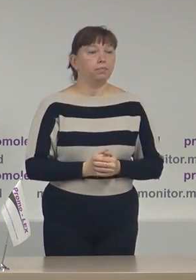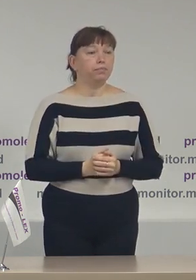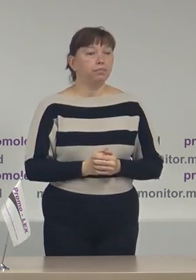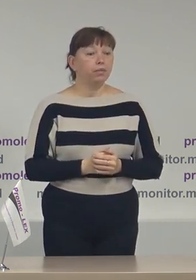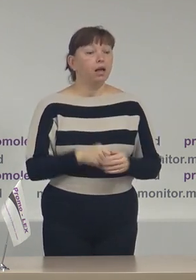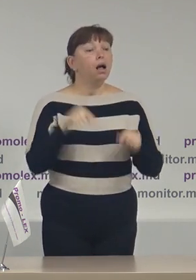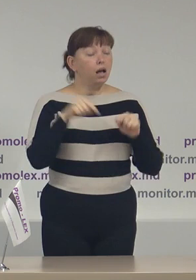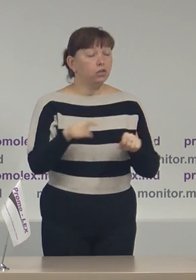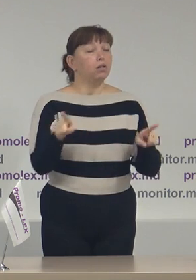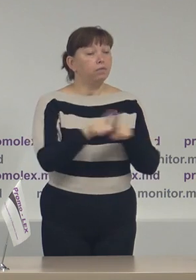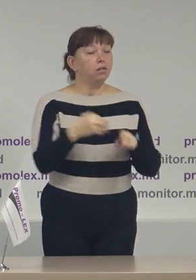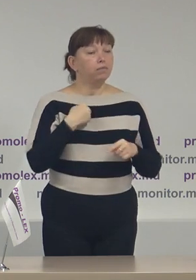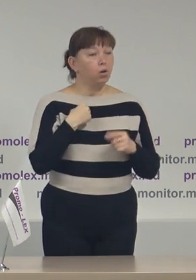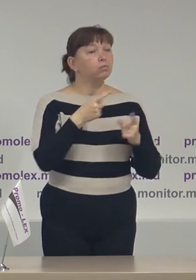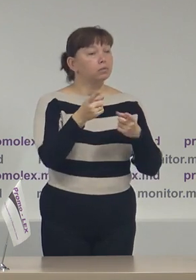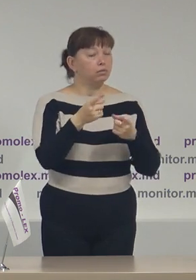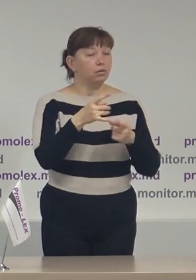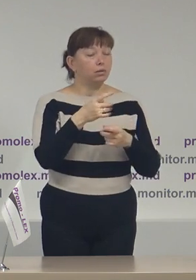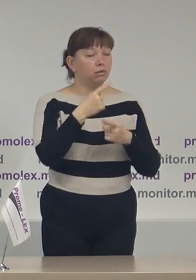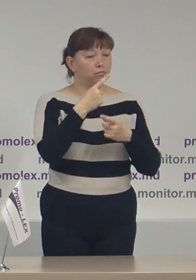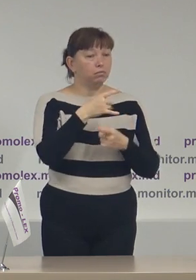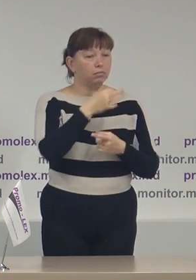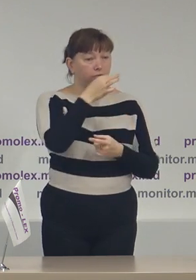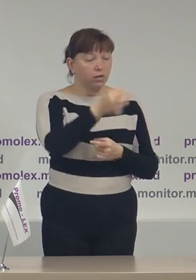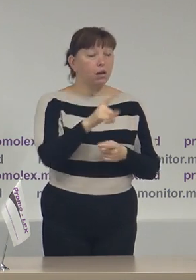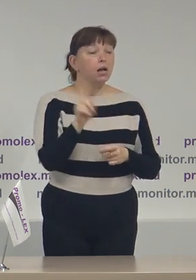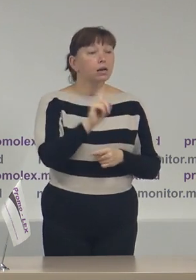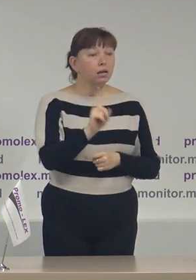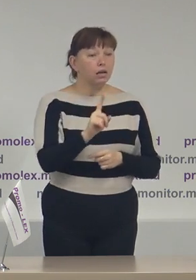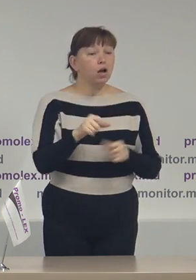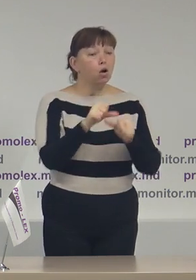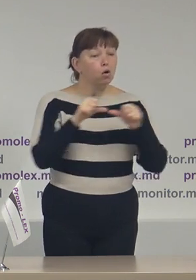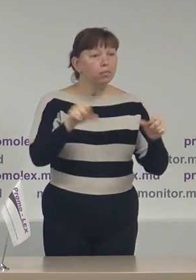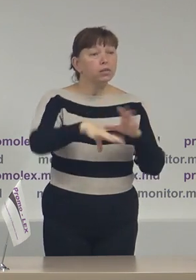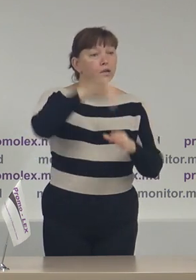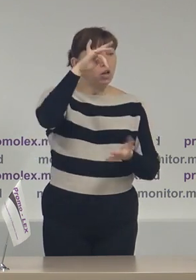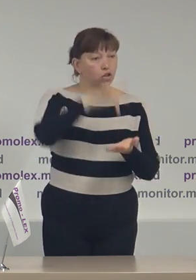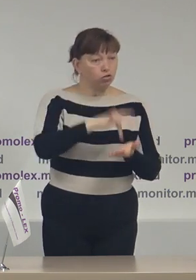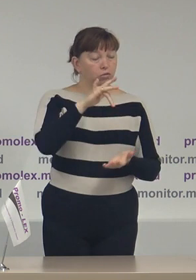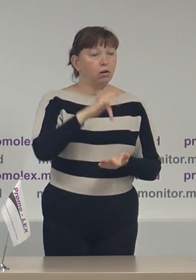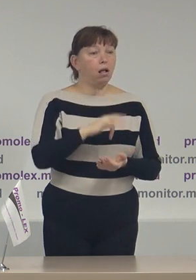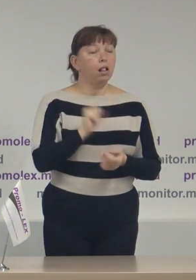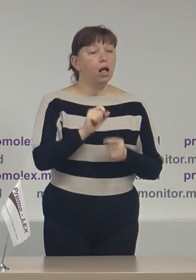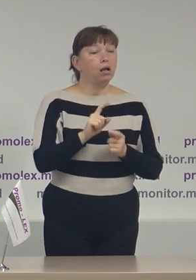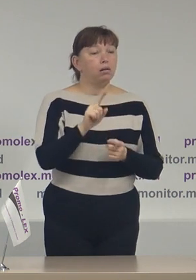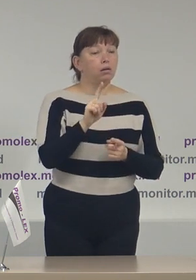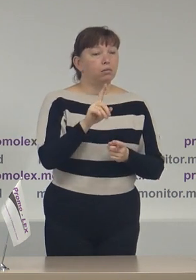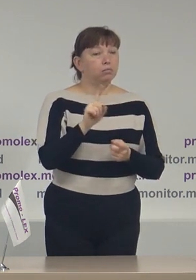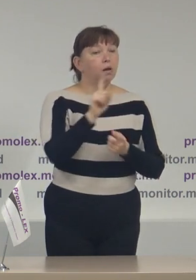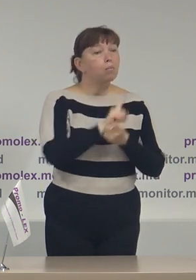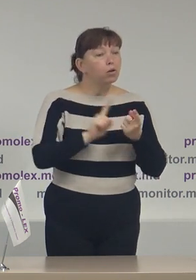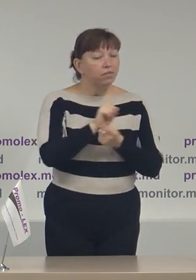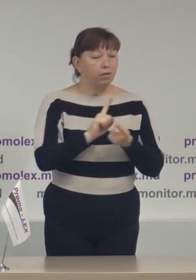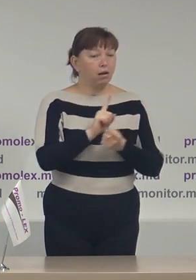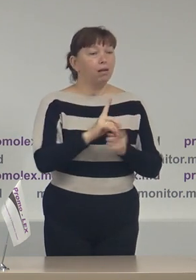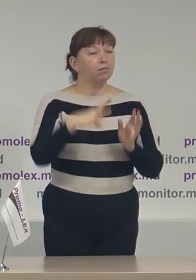Aici, la fel, vreau să atrag atenție la faptul că Comisia Electorală Centrală a modificat prevederele